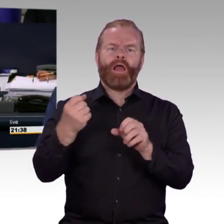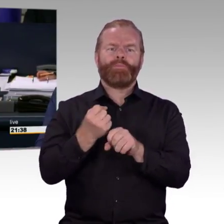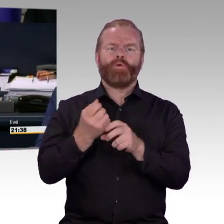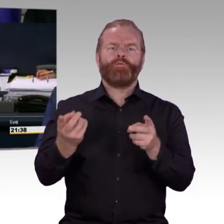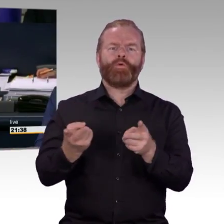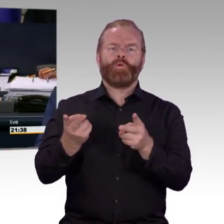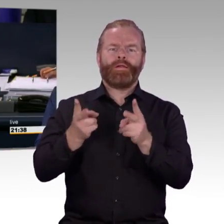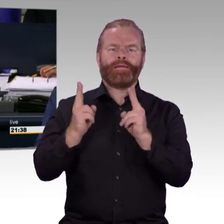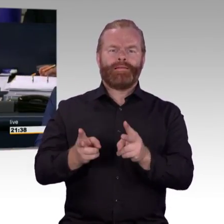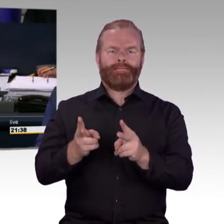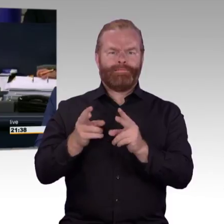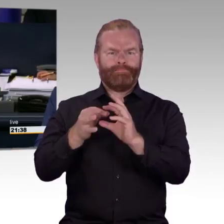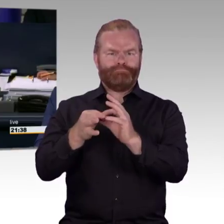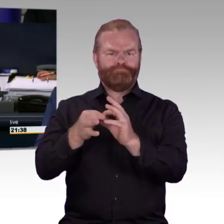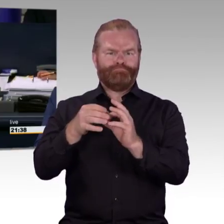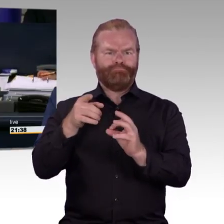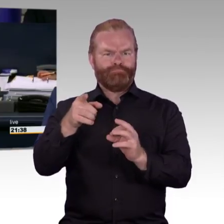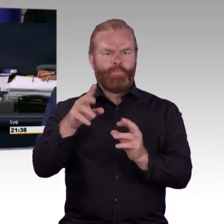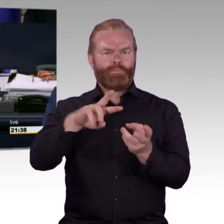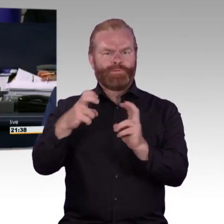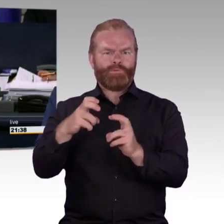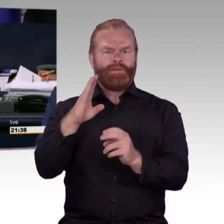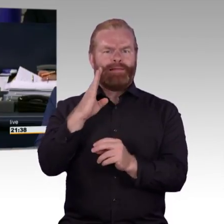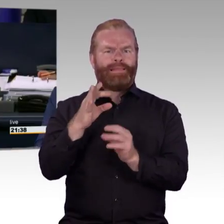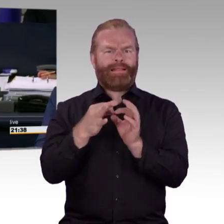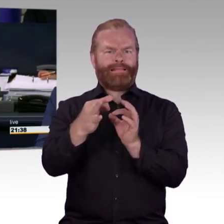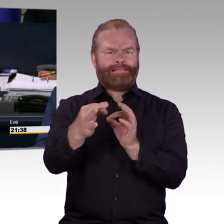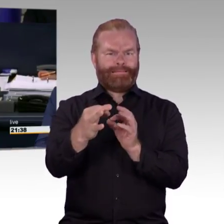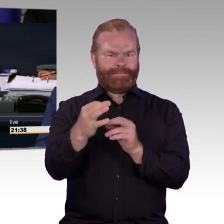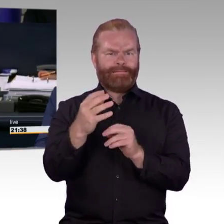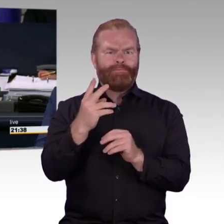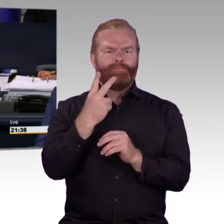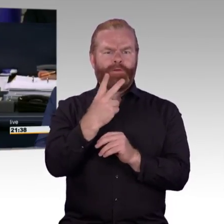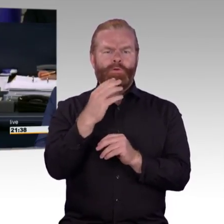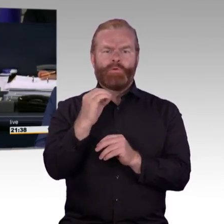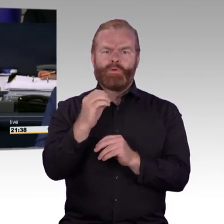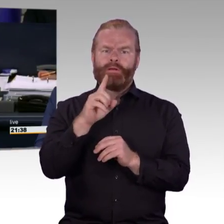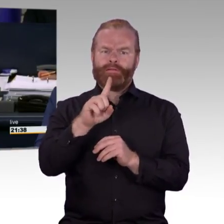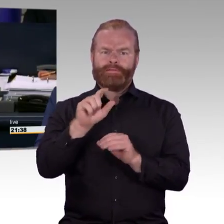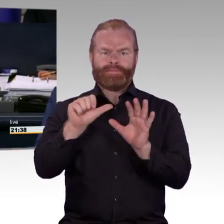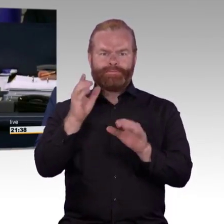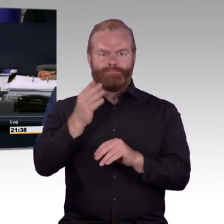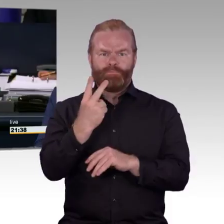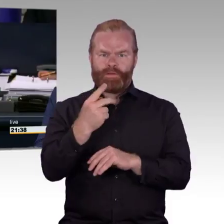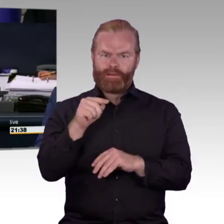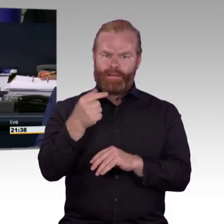mobilen Anwendungen öffentlicher Stellen sowie Beratung der Beschlussempfehlung des